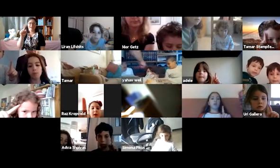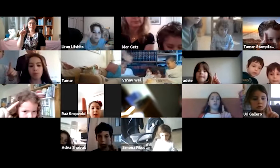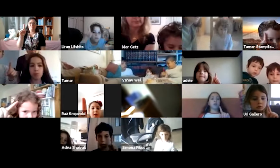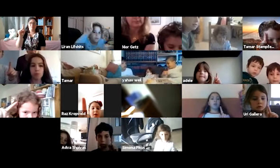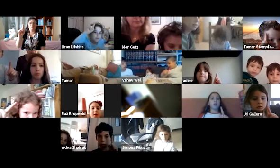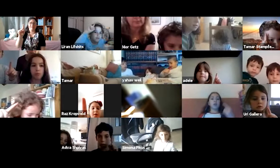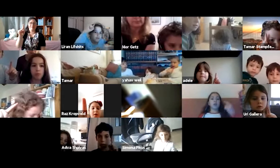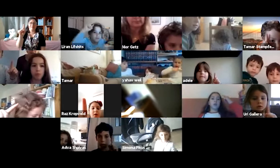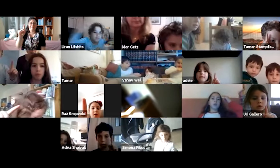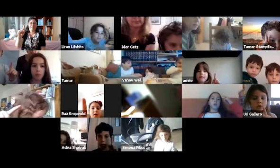עכשיו מורידה למטה.